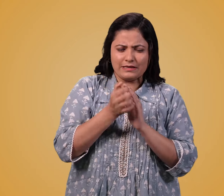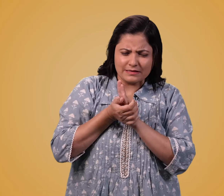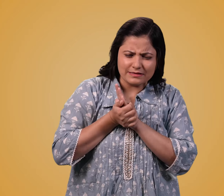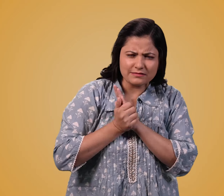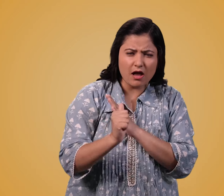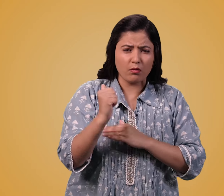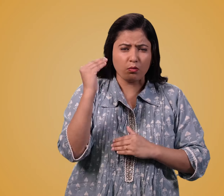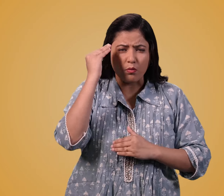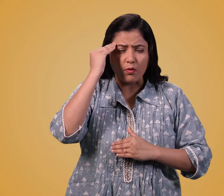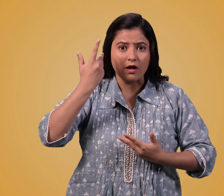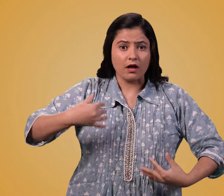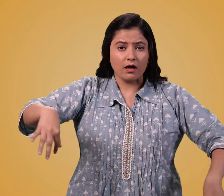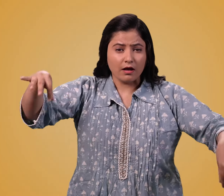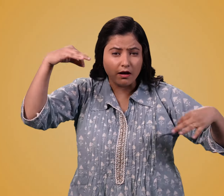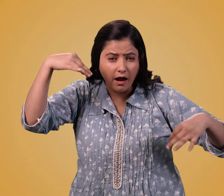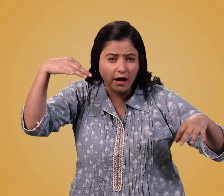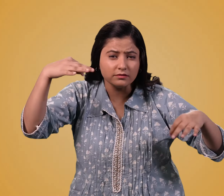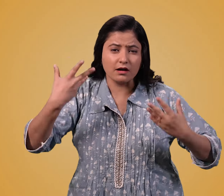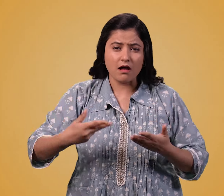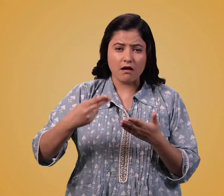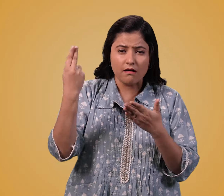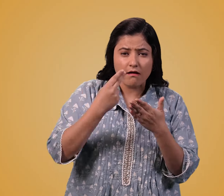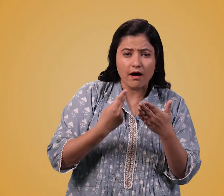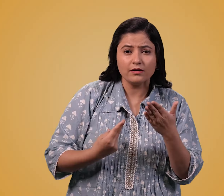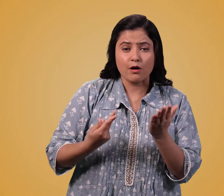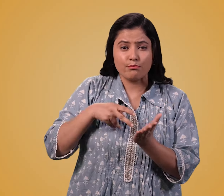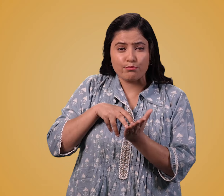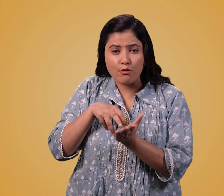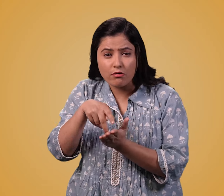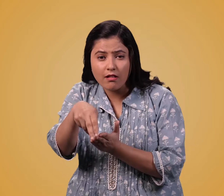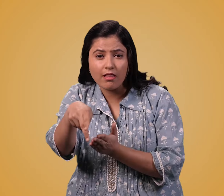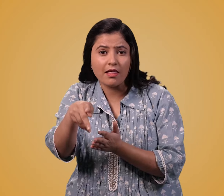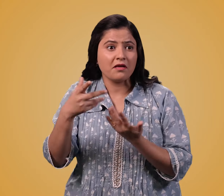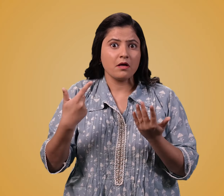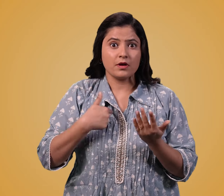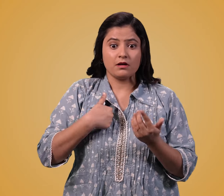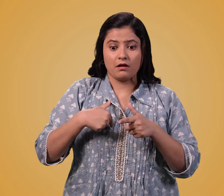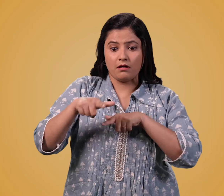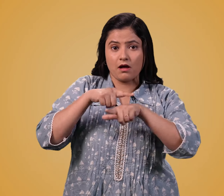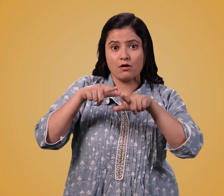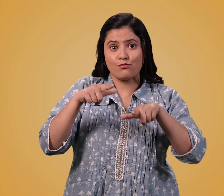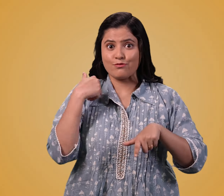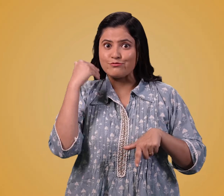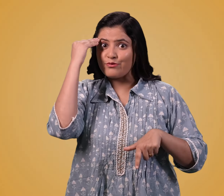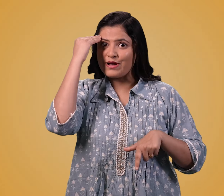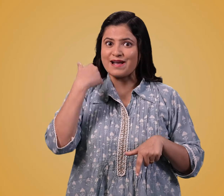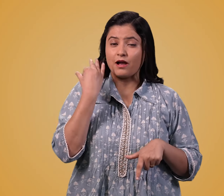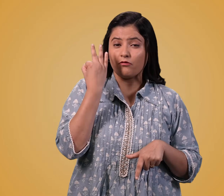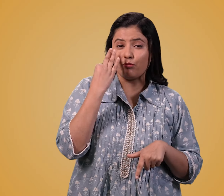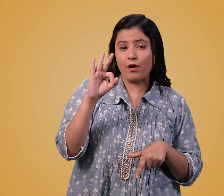पास dance, color, modeling जैसे कई कोशल होते हैं इसलिए French, German,